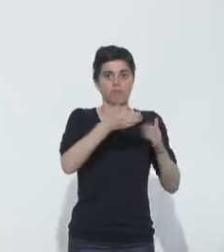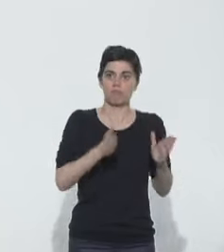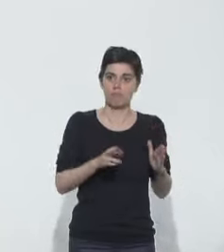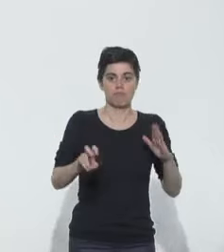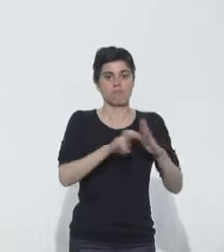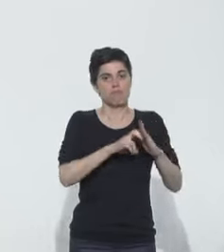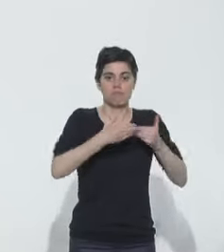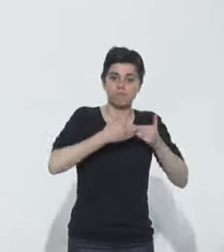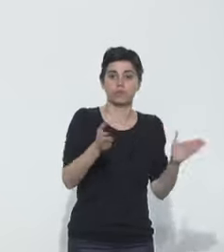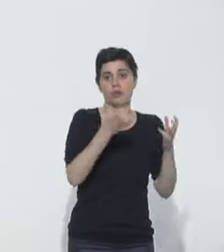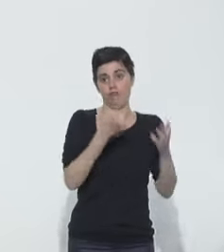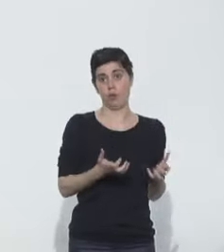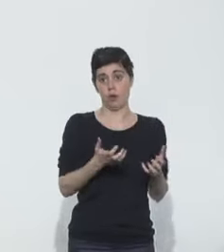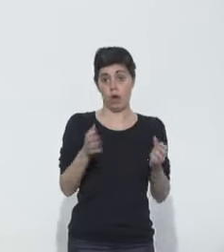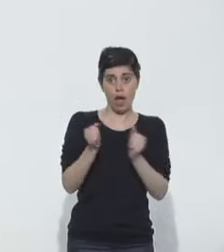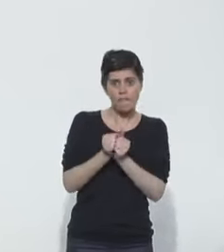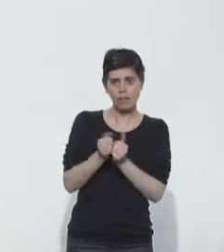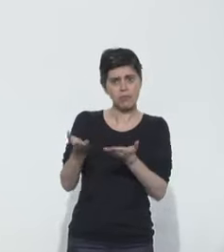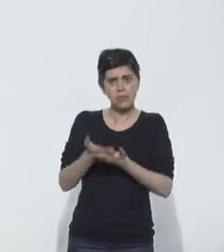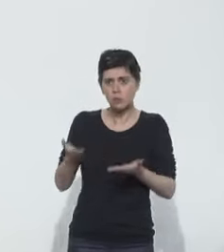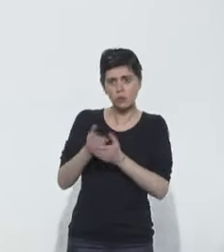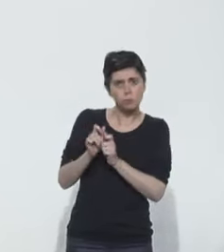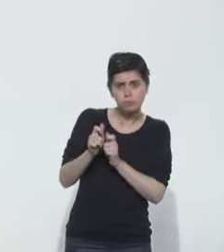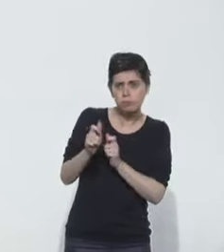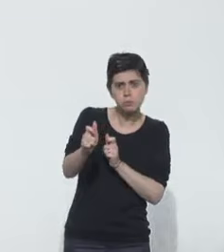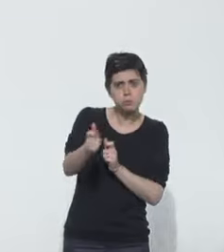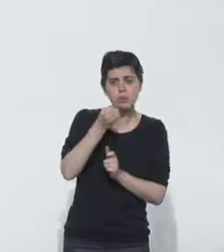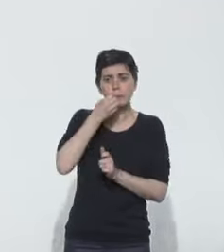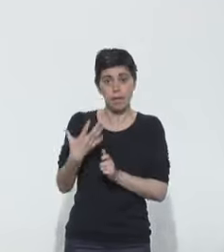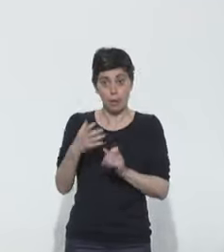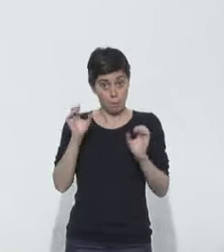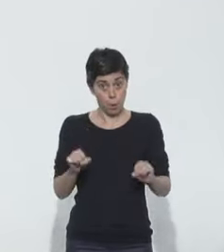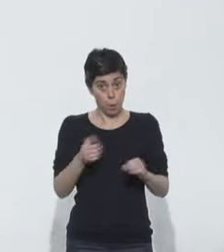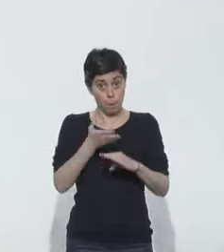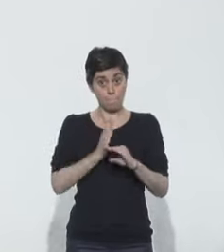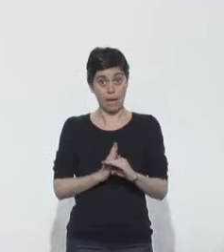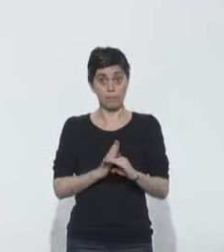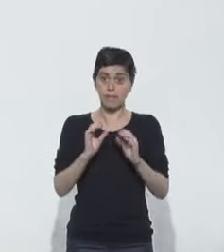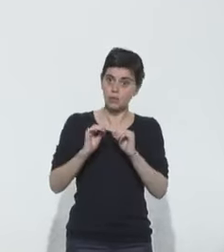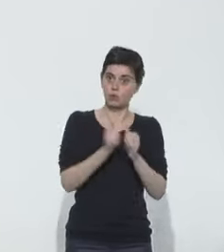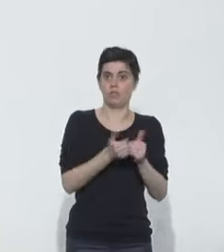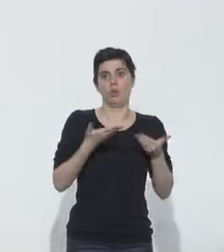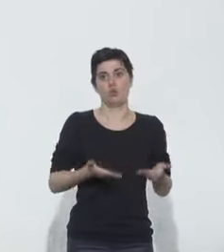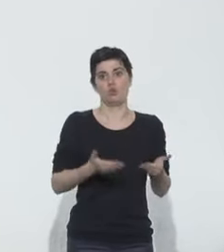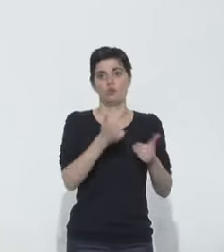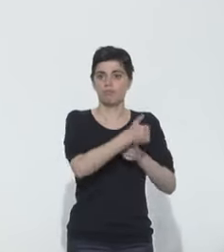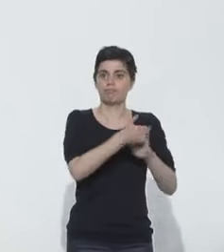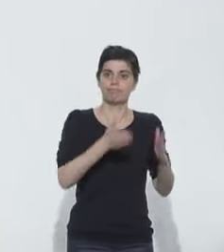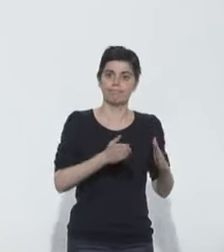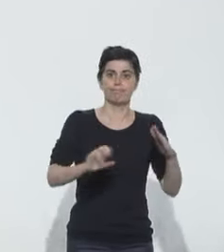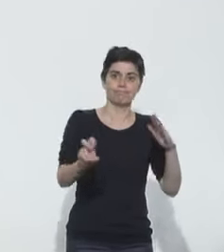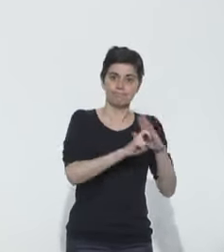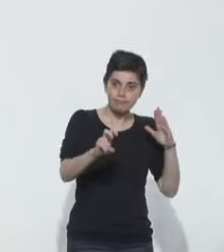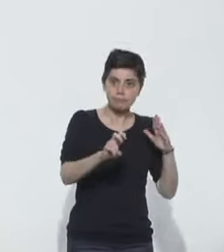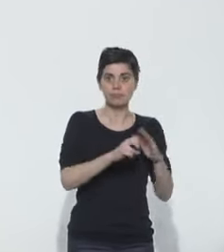et nous avons tous les outils en main pour sortir de ce confinement dans les meilleures conditions en respectant le confinement, en respectant les gestes